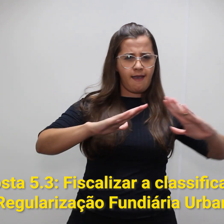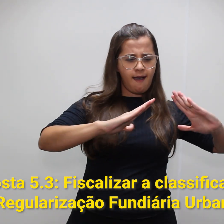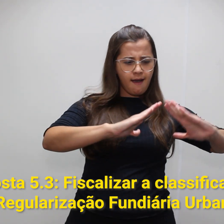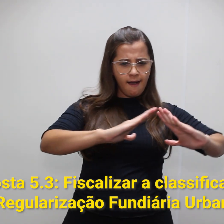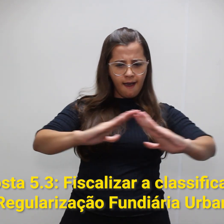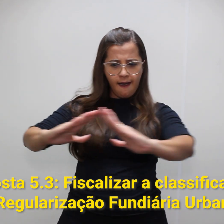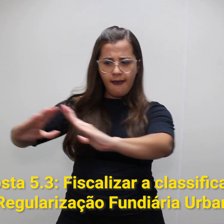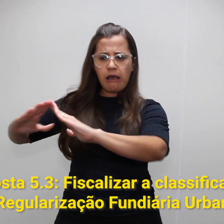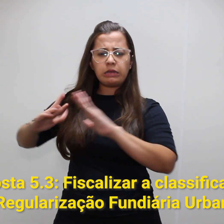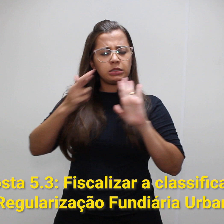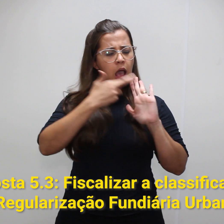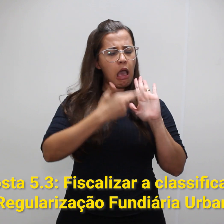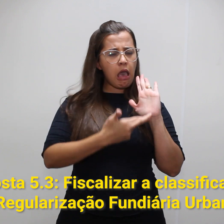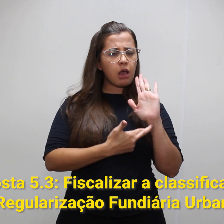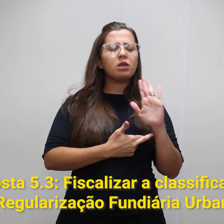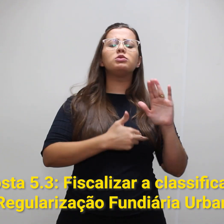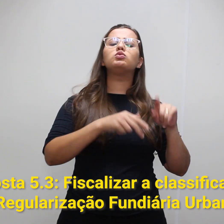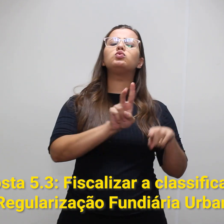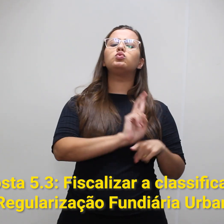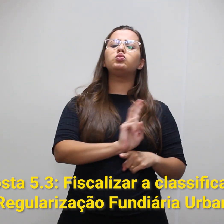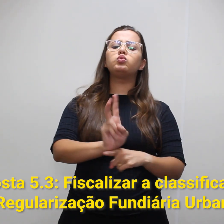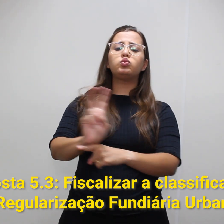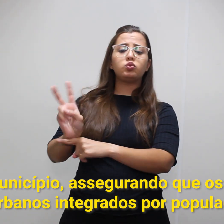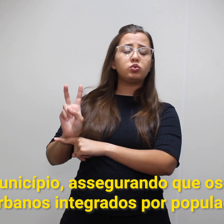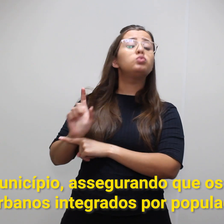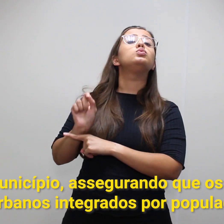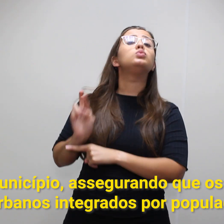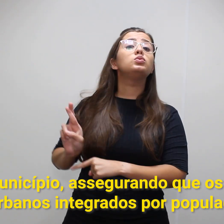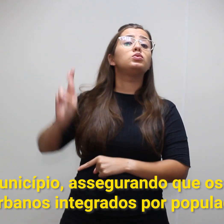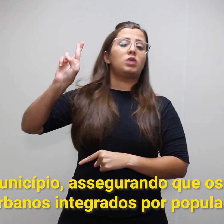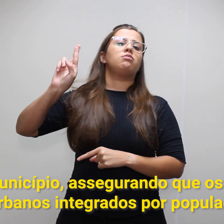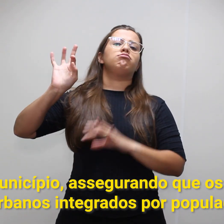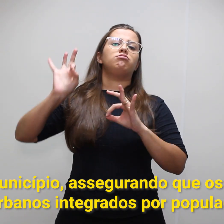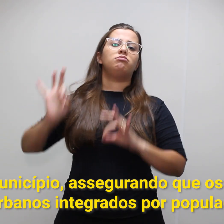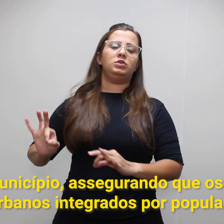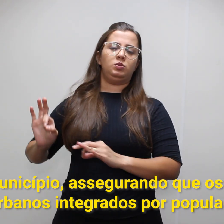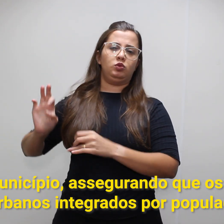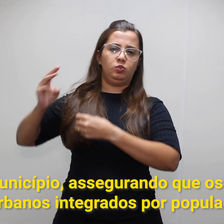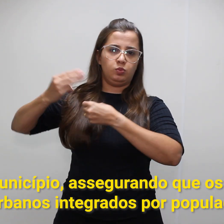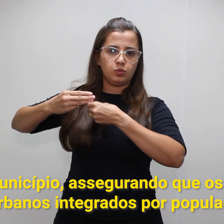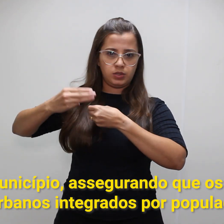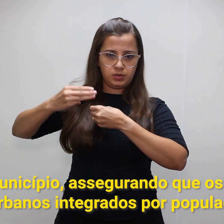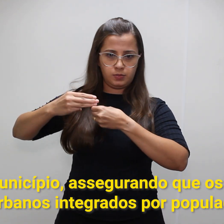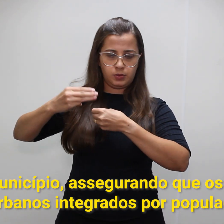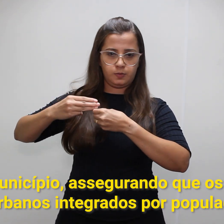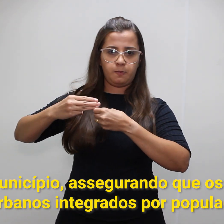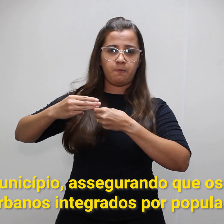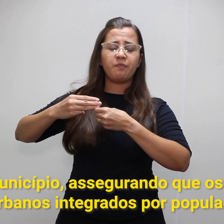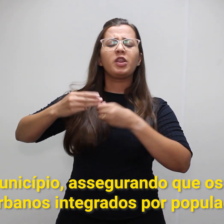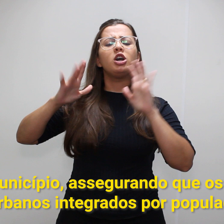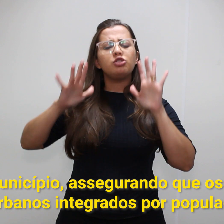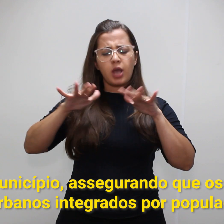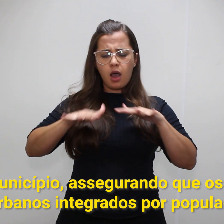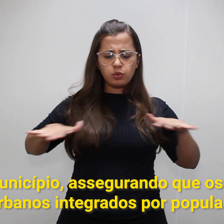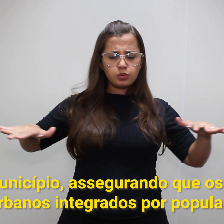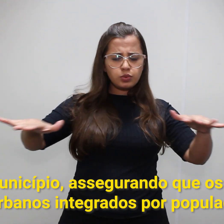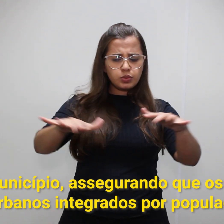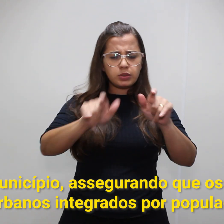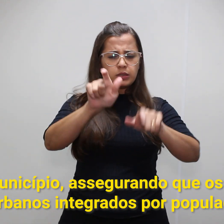regularização fundiária urbana pelo município, assegurando que os núcleos urbanos integrados por